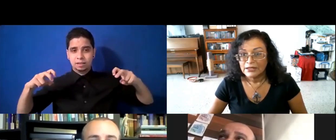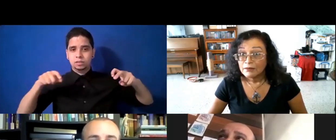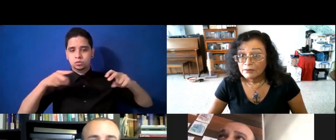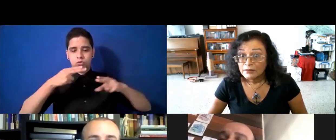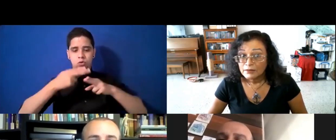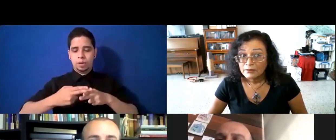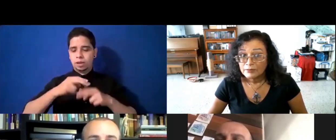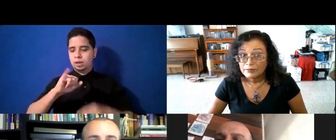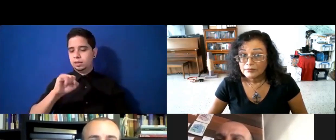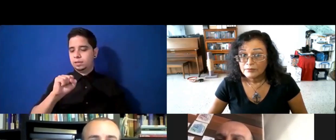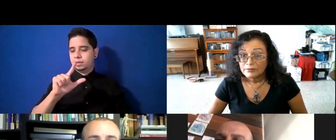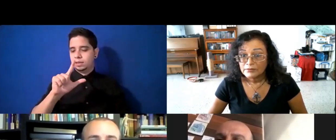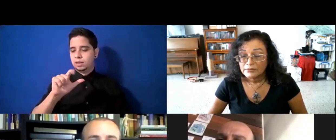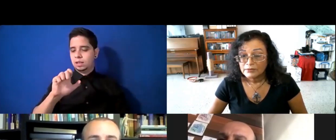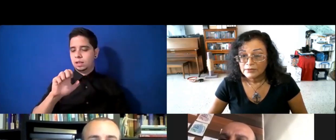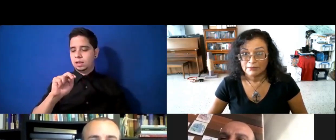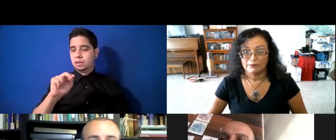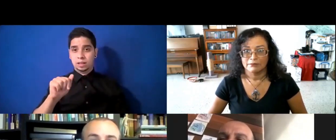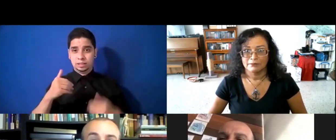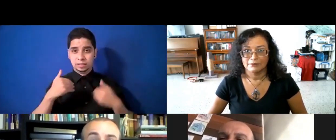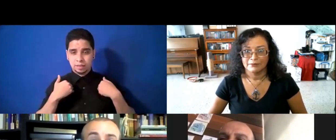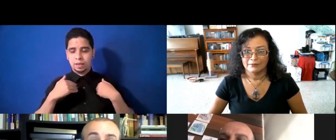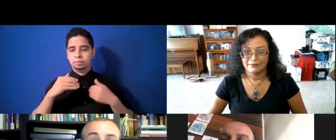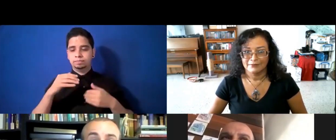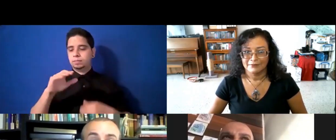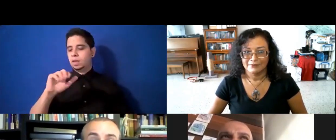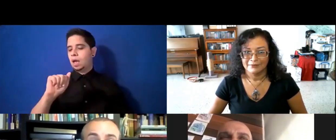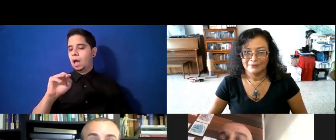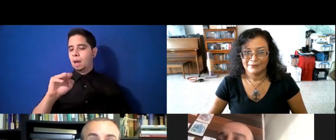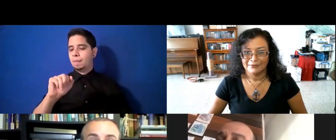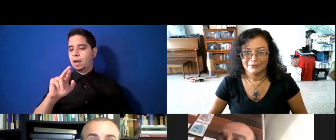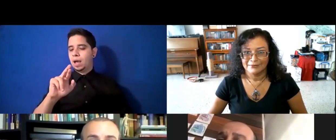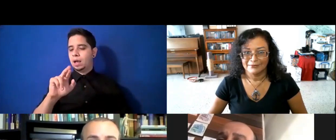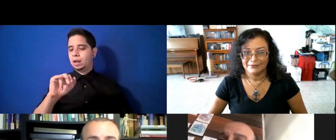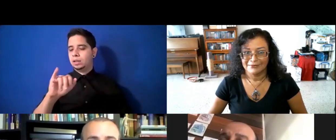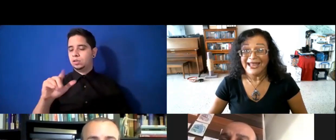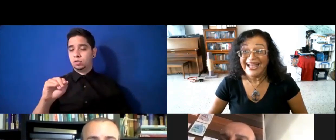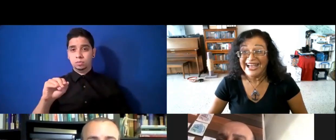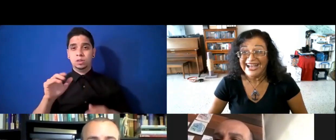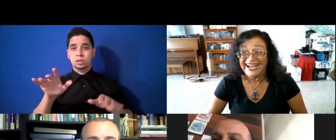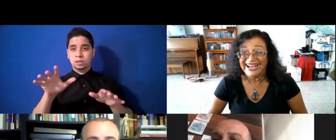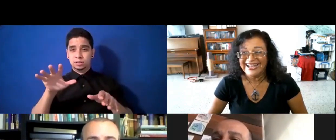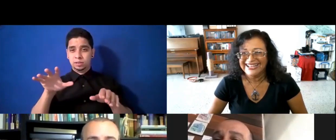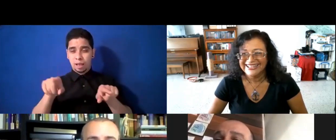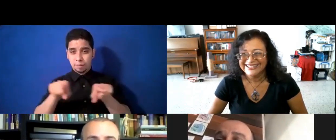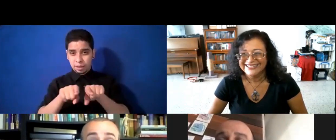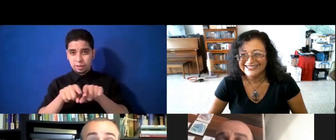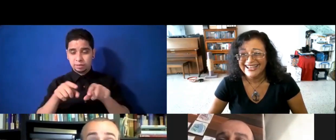tiene una camita de amarillo, se hace con carne molida o se hace con ropa vieja de pollo, de cerdo.